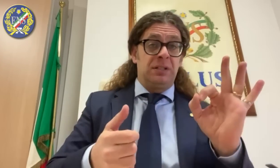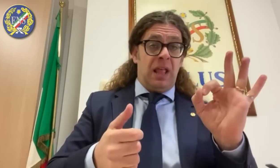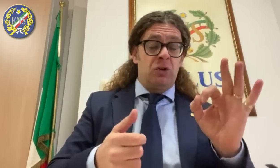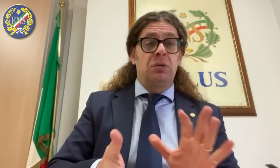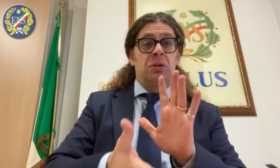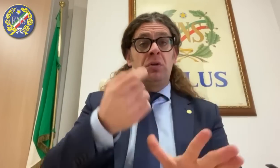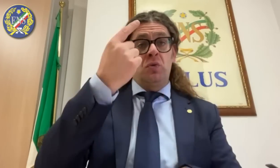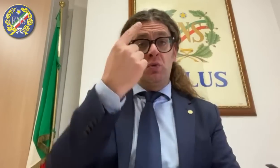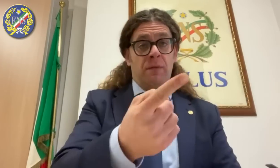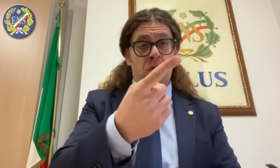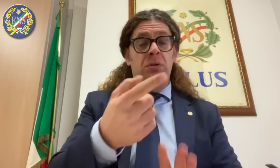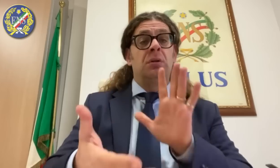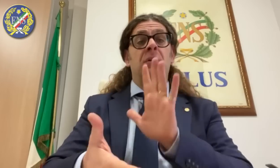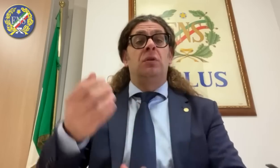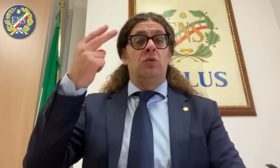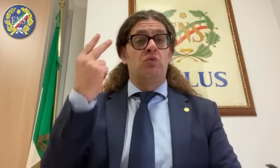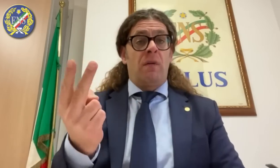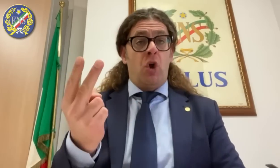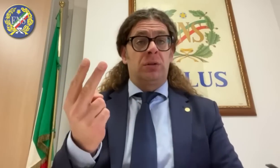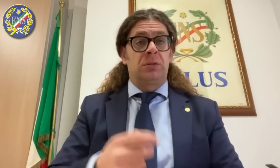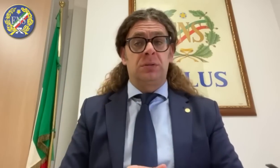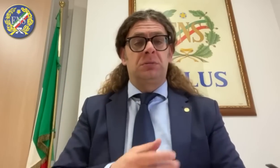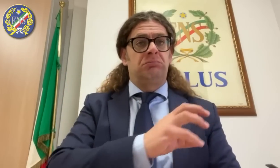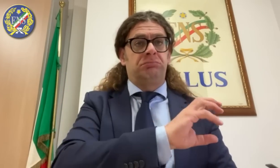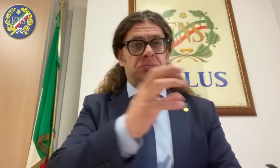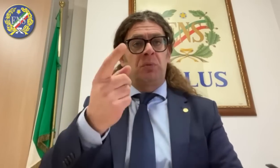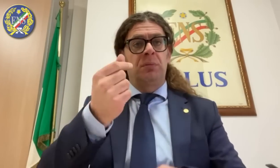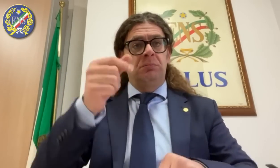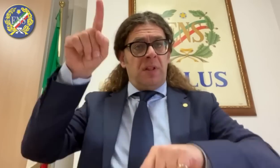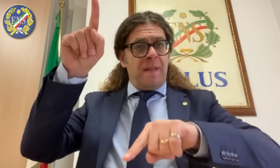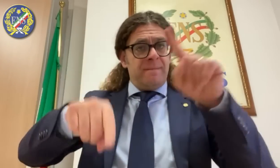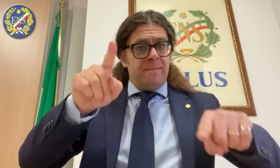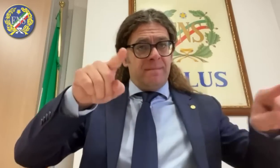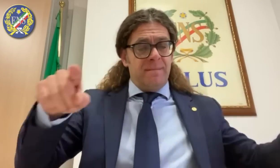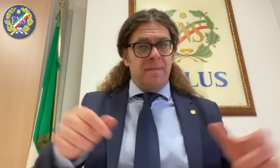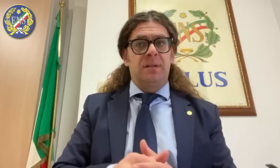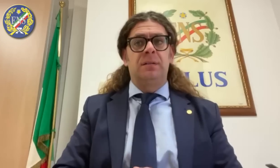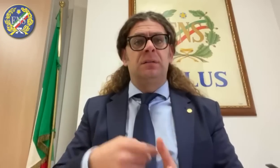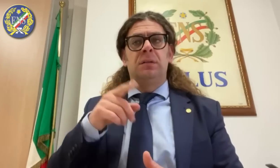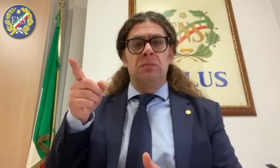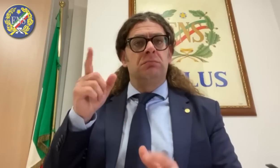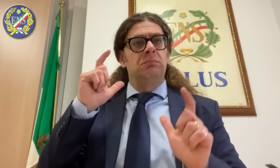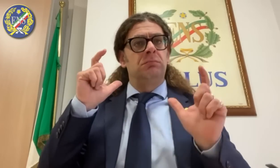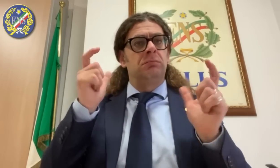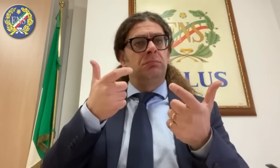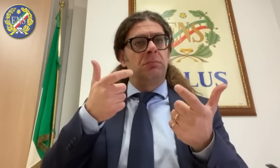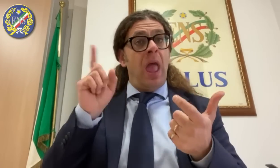di funzionari e di dirigenti, sempre con l'intento di avere chiarimenti circa le modalità relative alle procedure